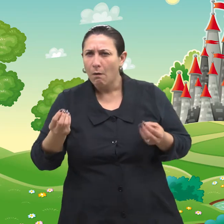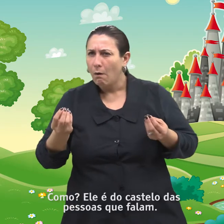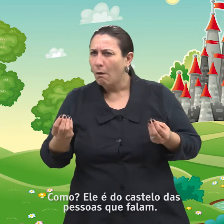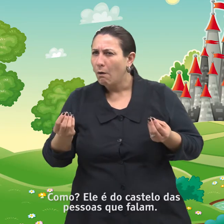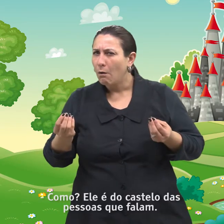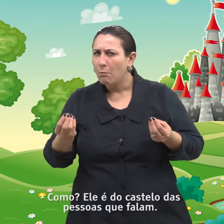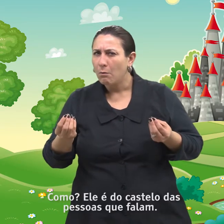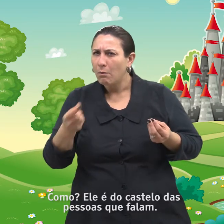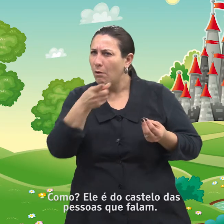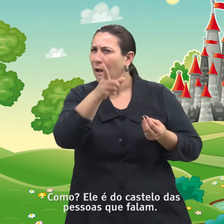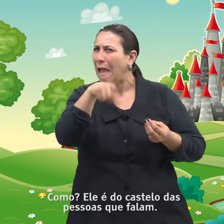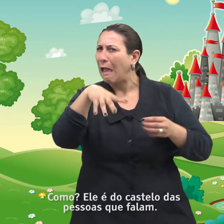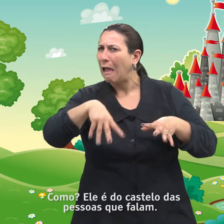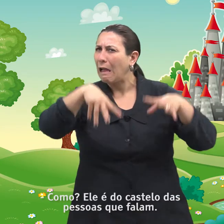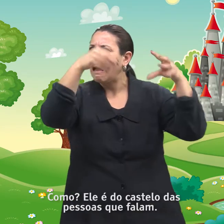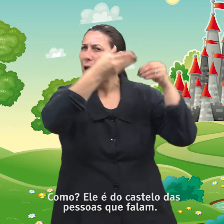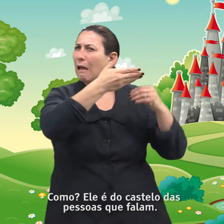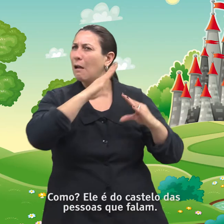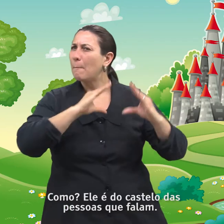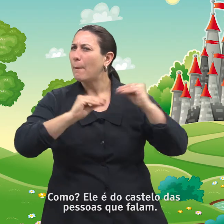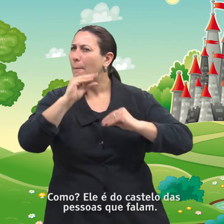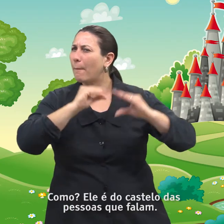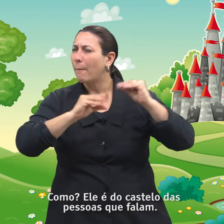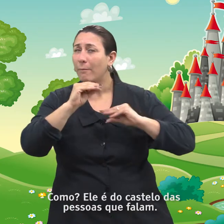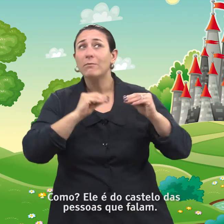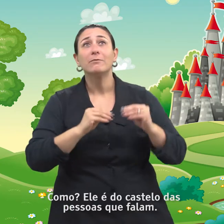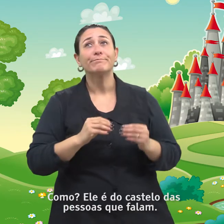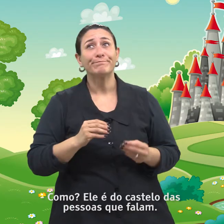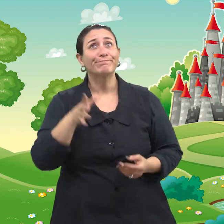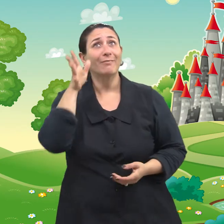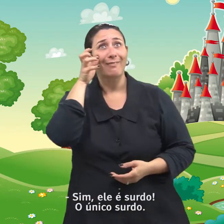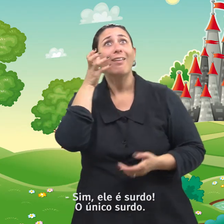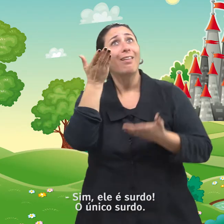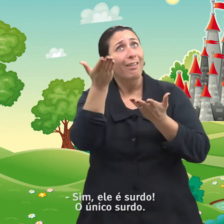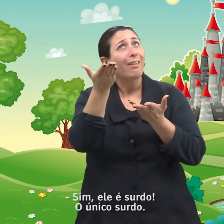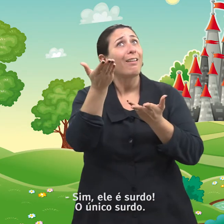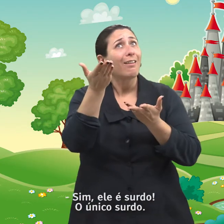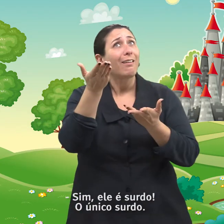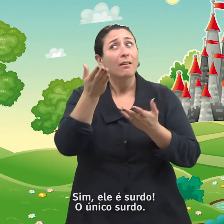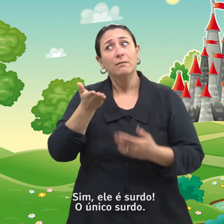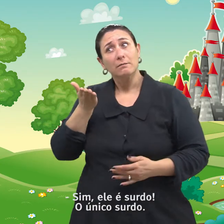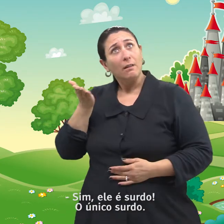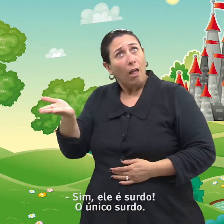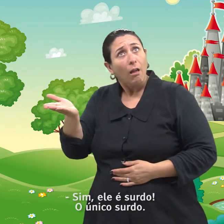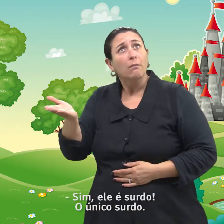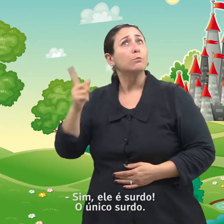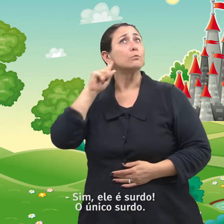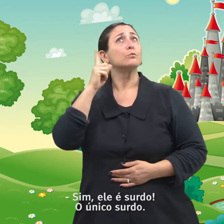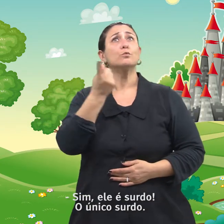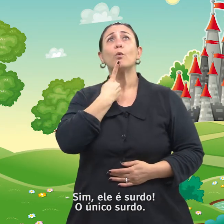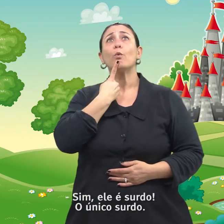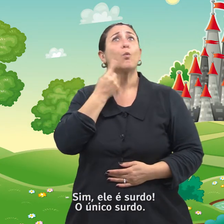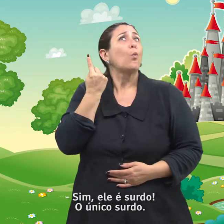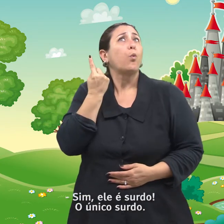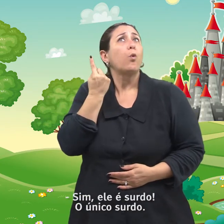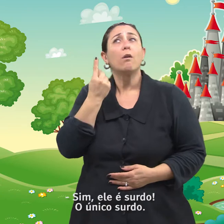Como? Ele é do castelo das pessoas que falam. Sim, ele é surdo. O único